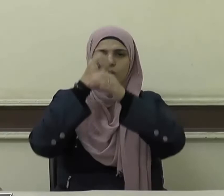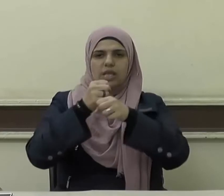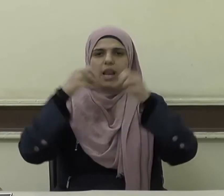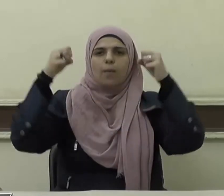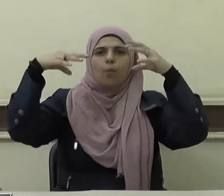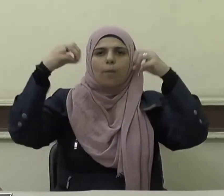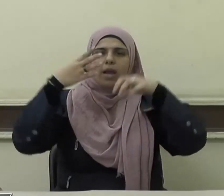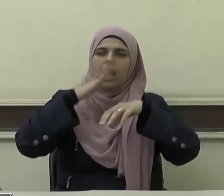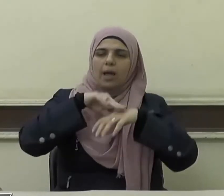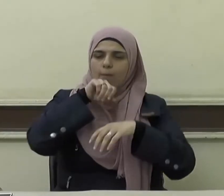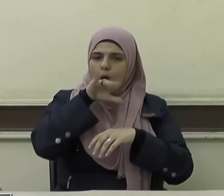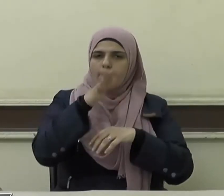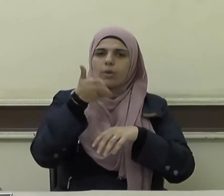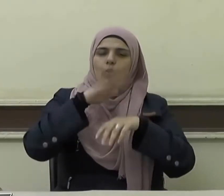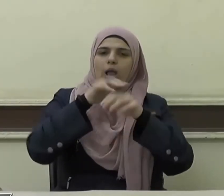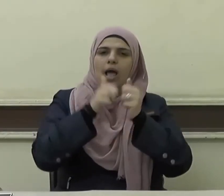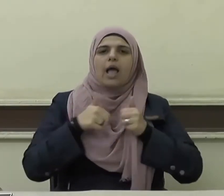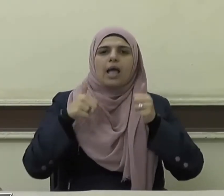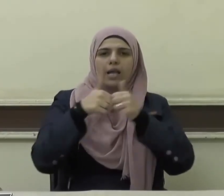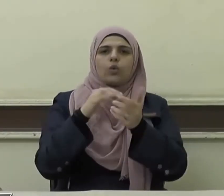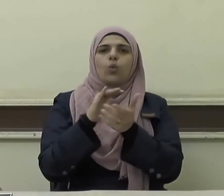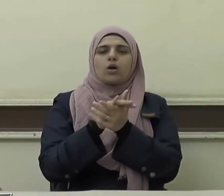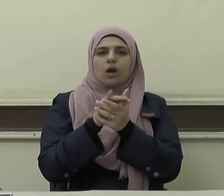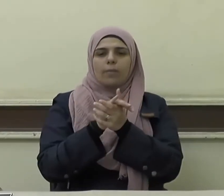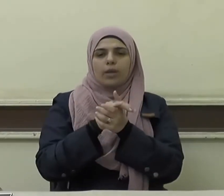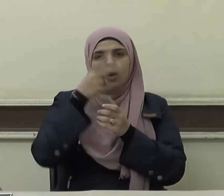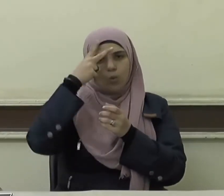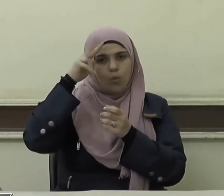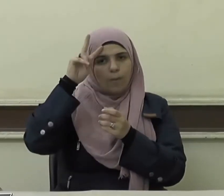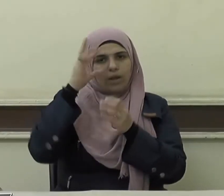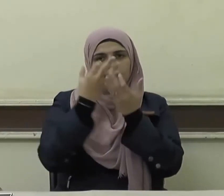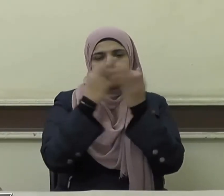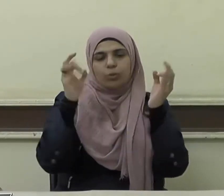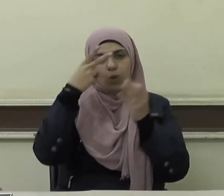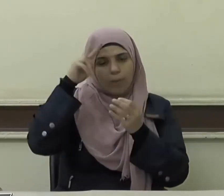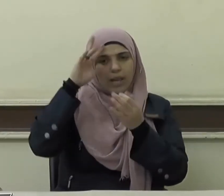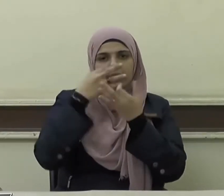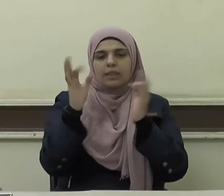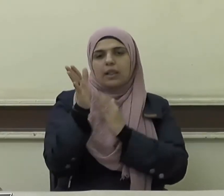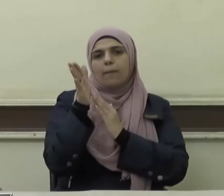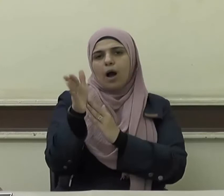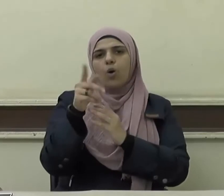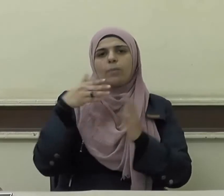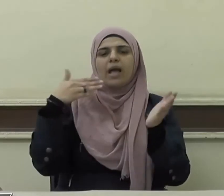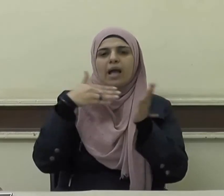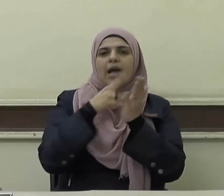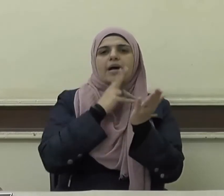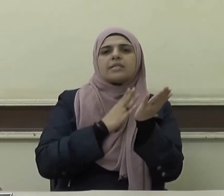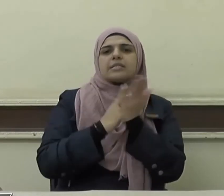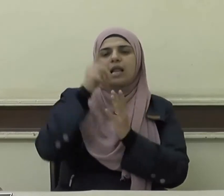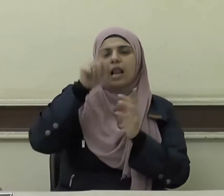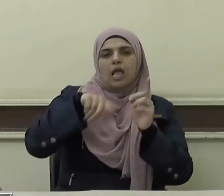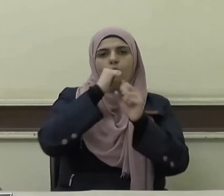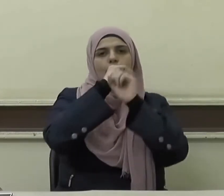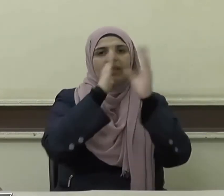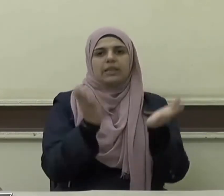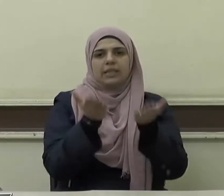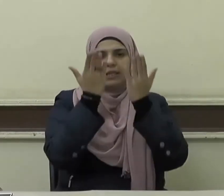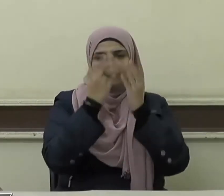اللهم صلي وسلم وبارك عليه وعلى آله وصحبه أجمعين ومن تبعهم بإحسان إلى يوم